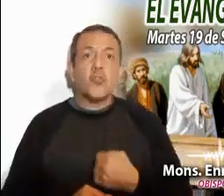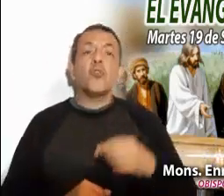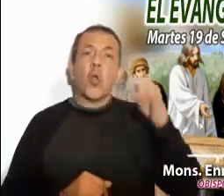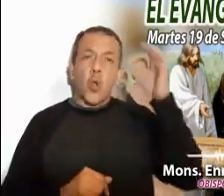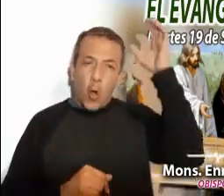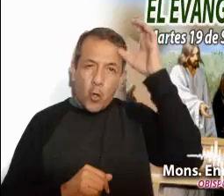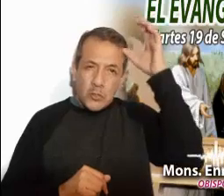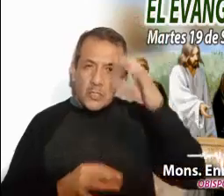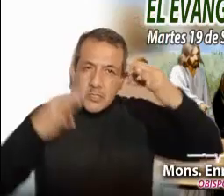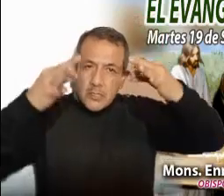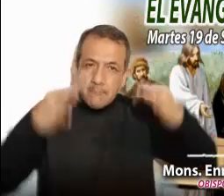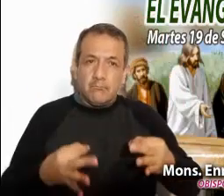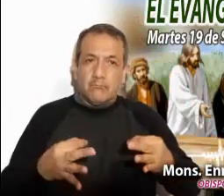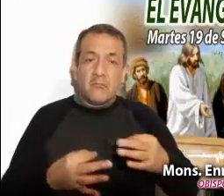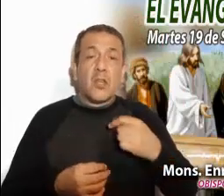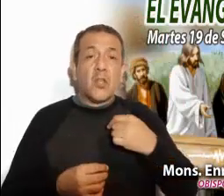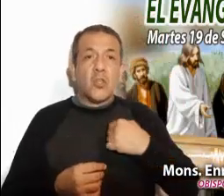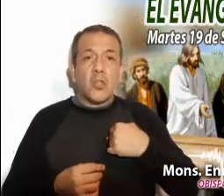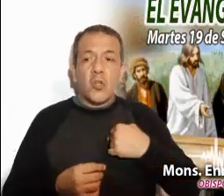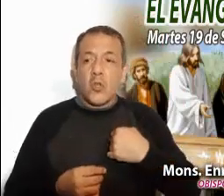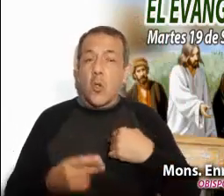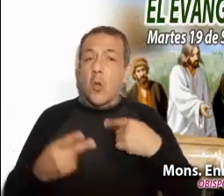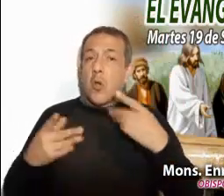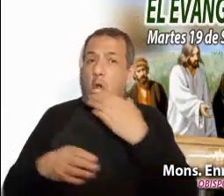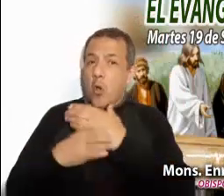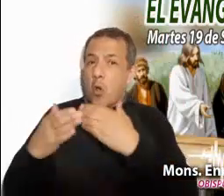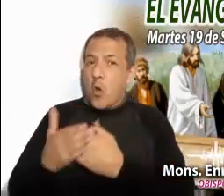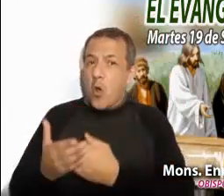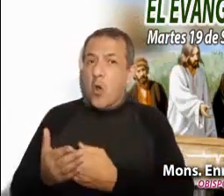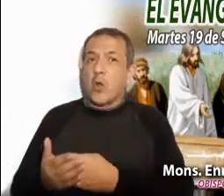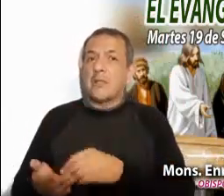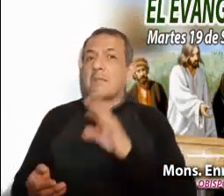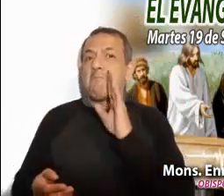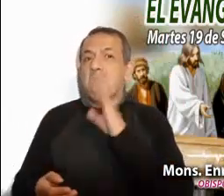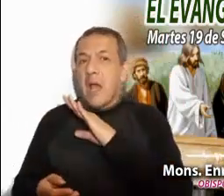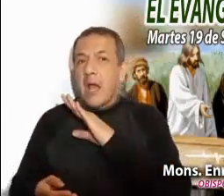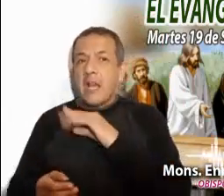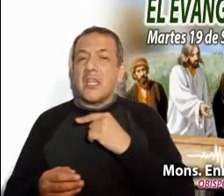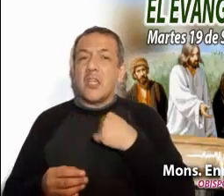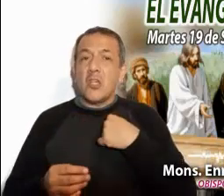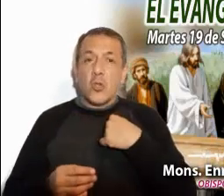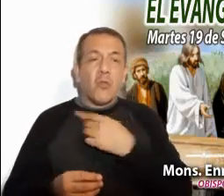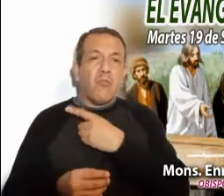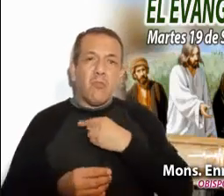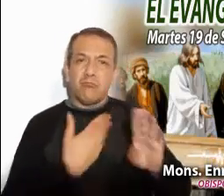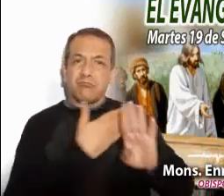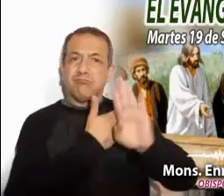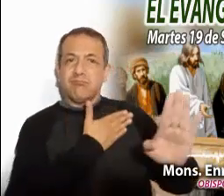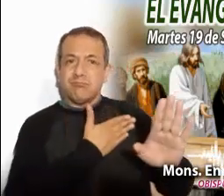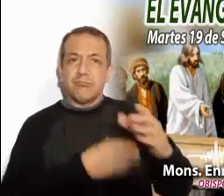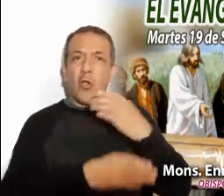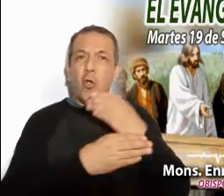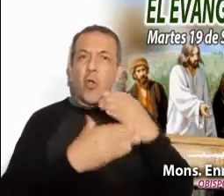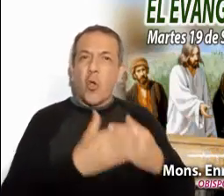conciencia, de no ocuparse de asuntos indignos y de aborrecer las acciones criminales. Es momento de